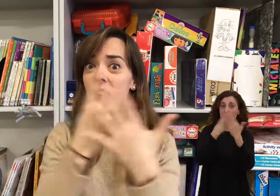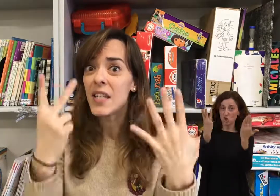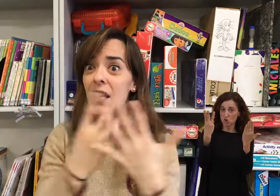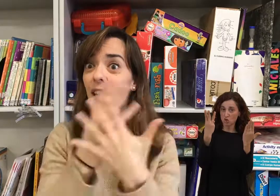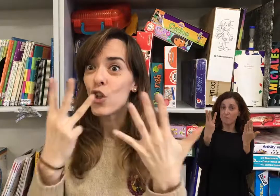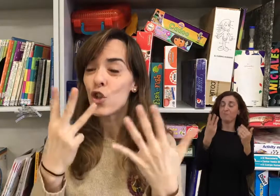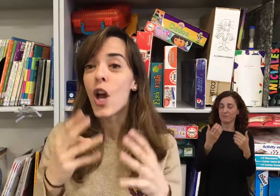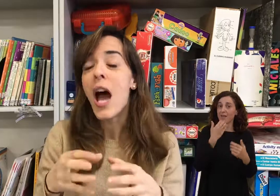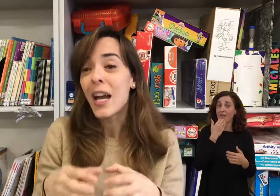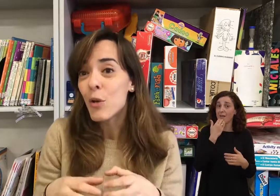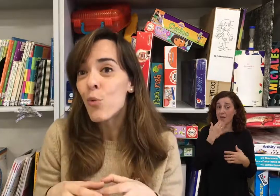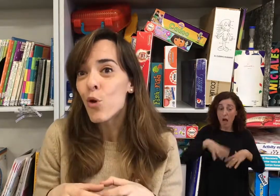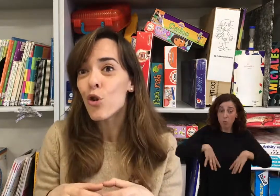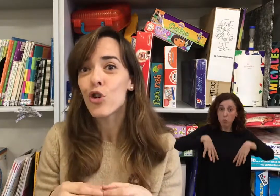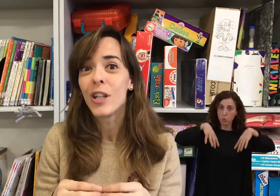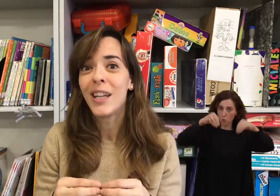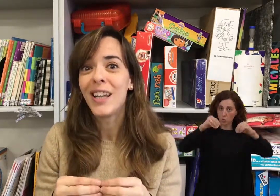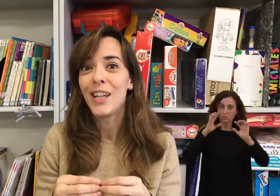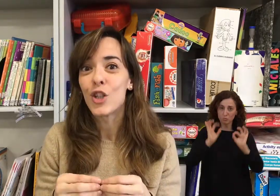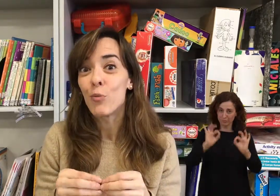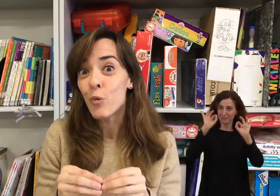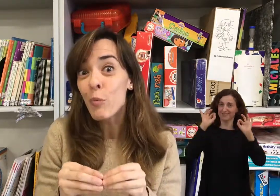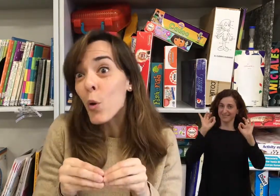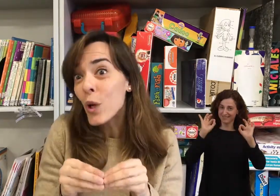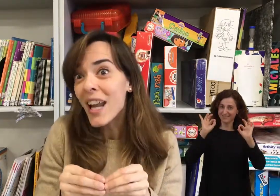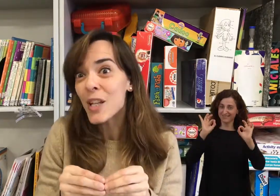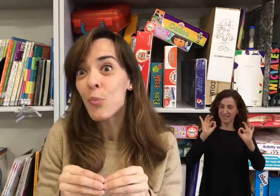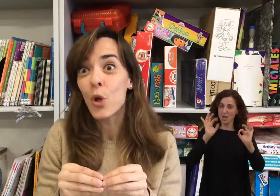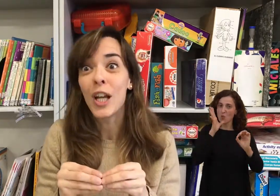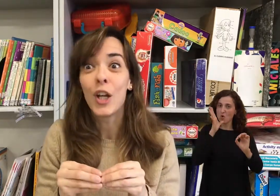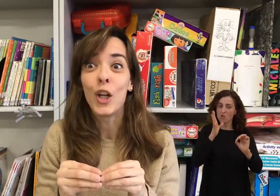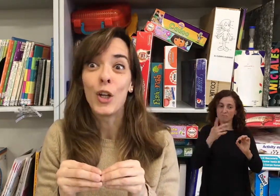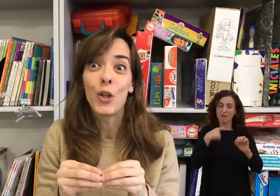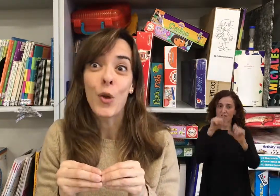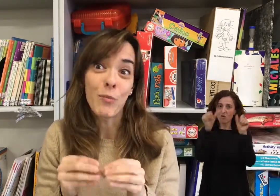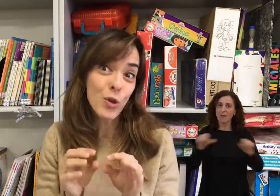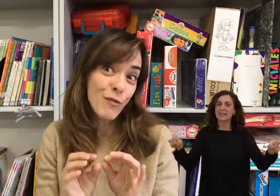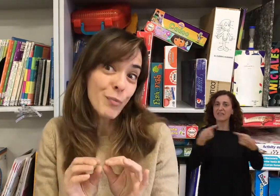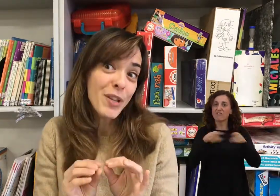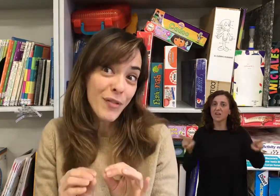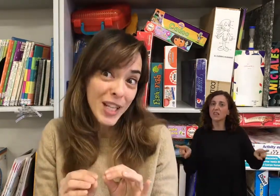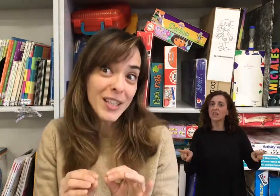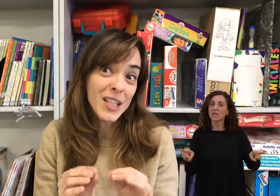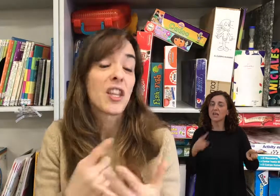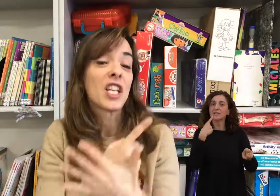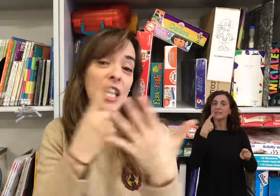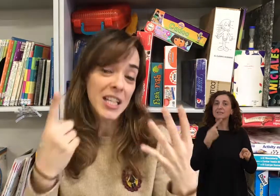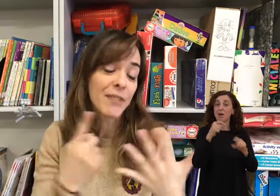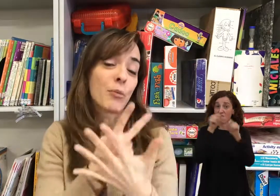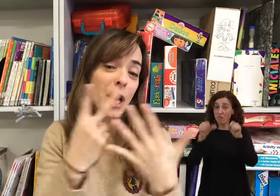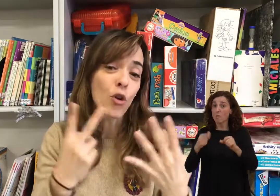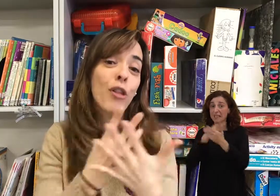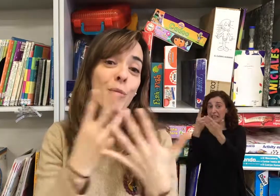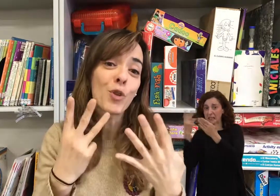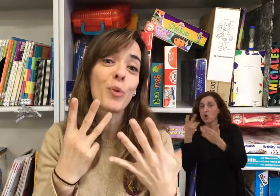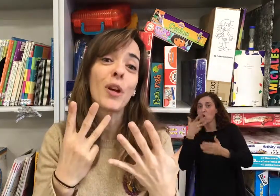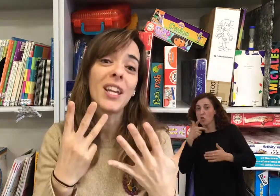17, 18. Aquí en Burgos somos muy peculiares porque lo hacemos de una forma diferente, es decir, esta forma la conocemos, pero aquí